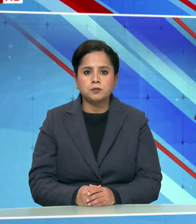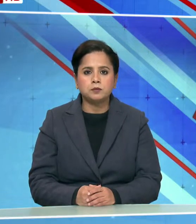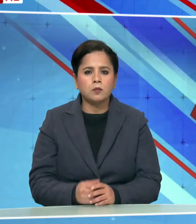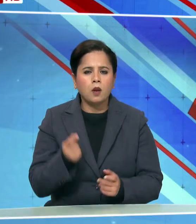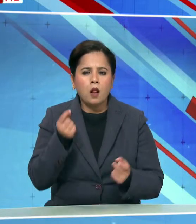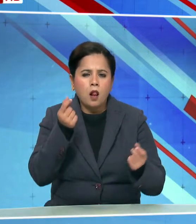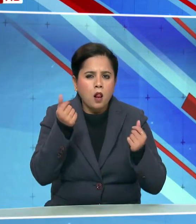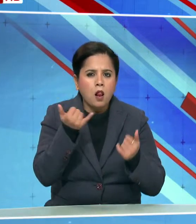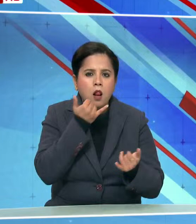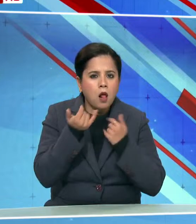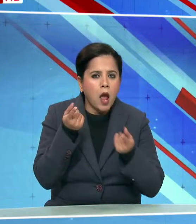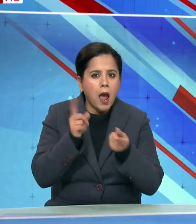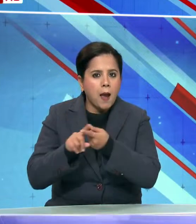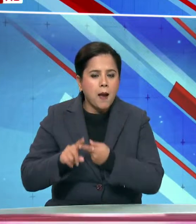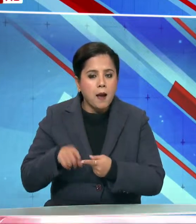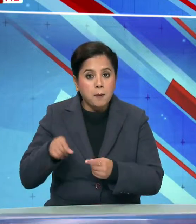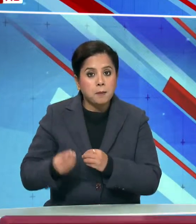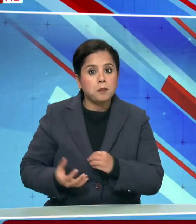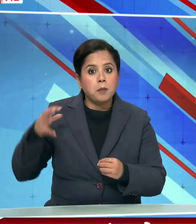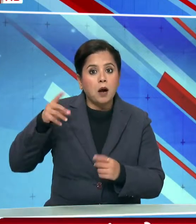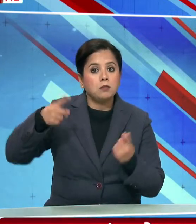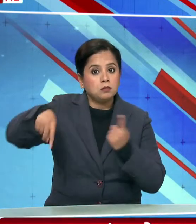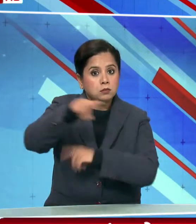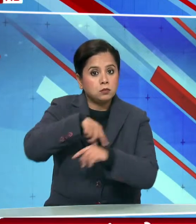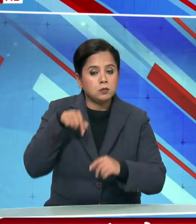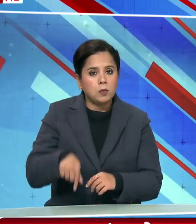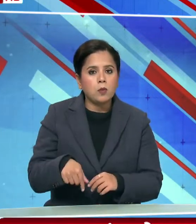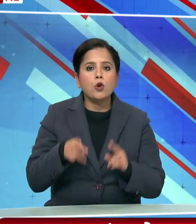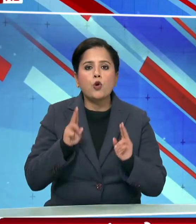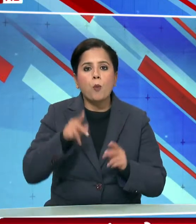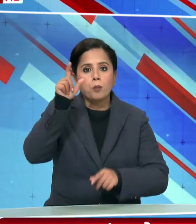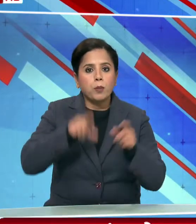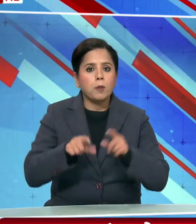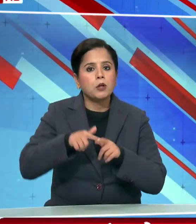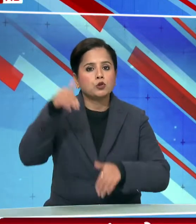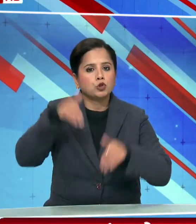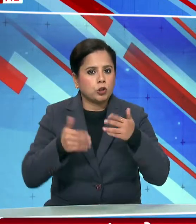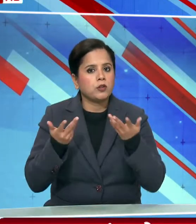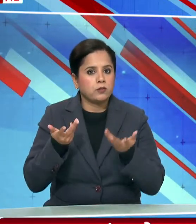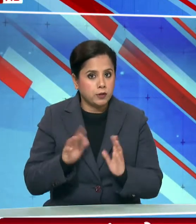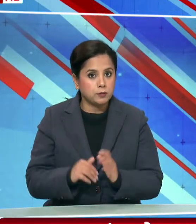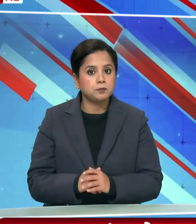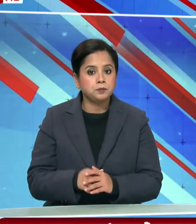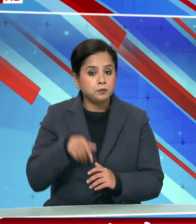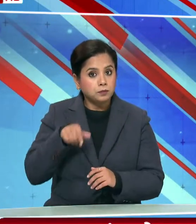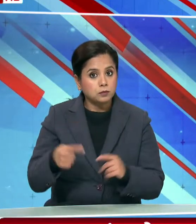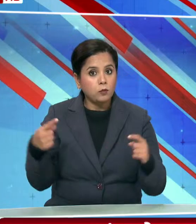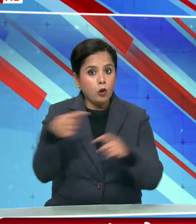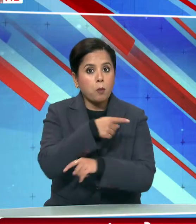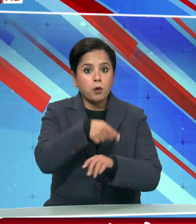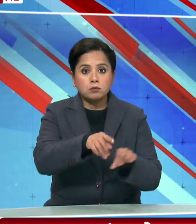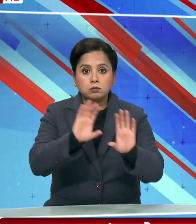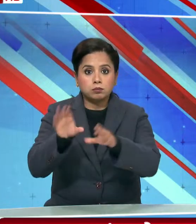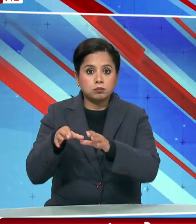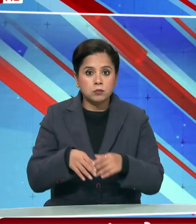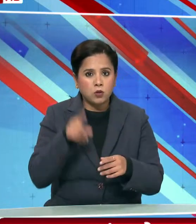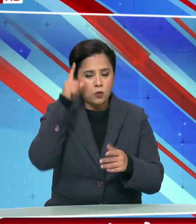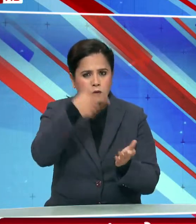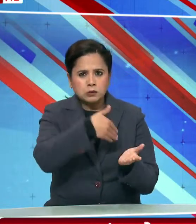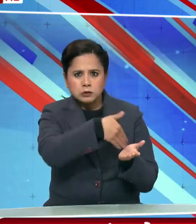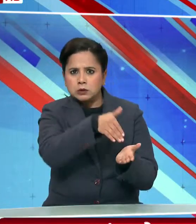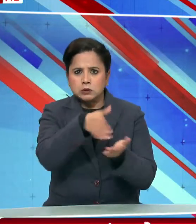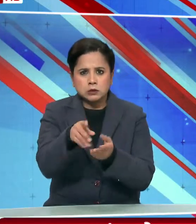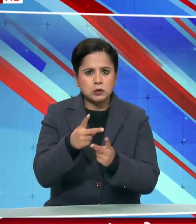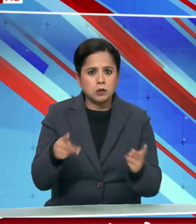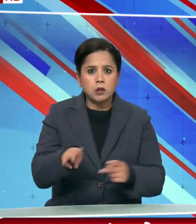चिटपुट घटनाओं के बीच बंगलादेश में आम चुनाव के लिए हुआ मतदान विपक्षी दलों के बहिशकार के